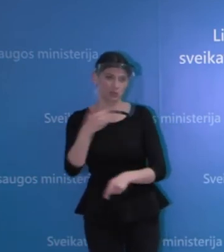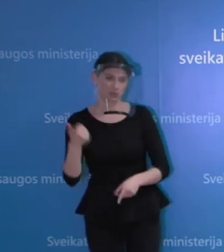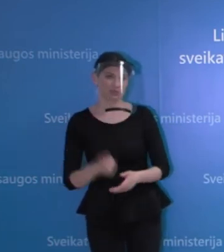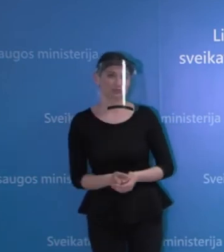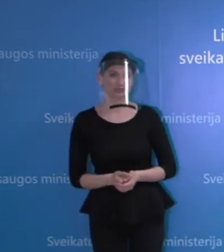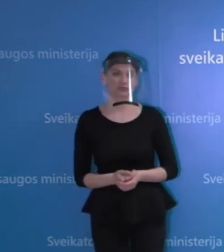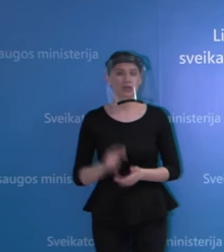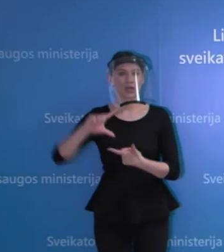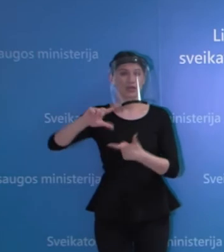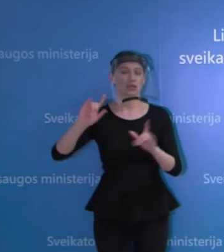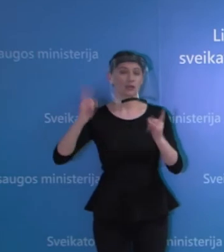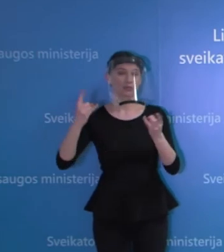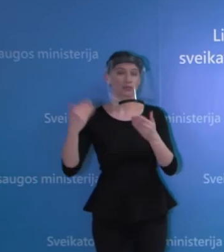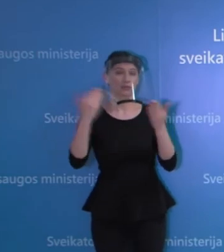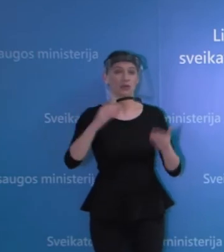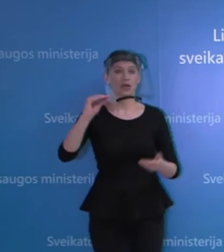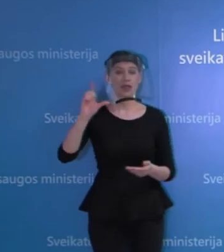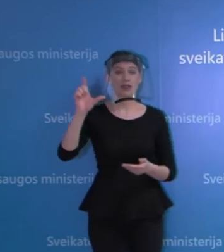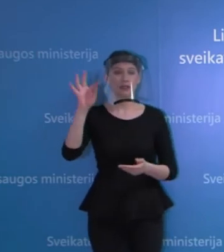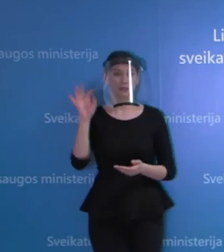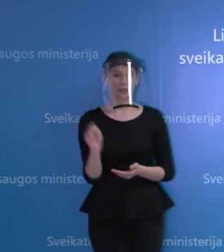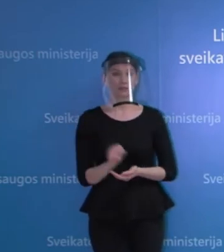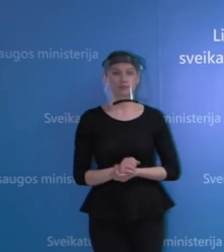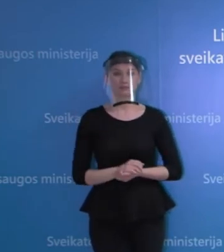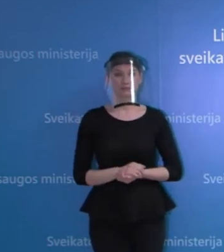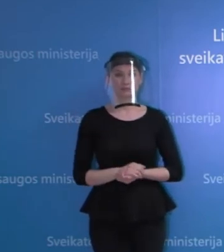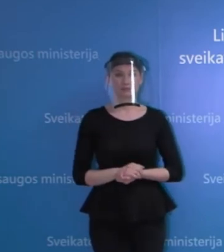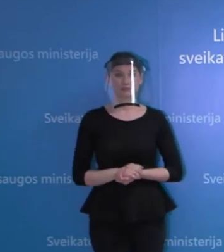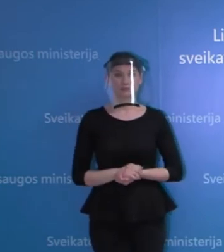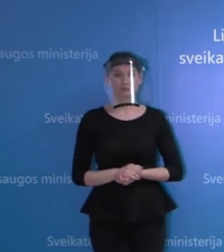naujienų tarnybai, dabar jungiamės prie L-tos redakcijos.